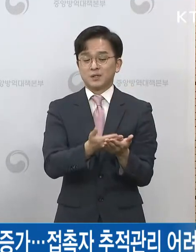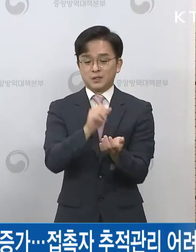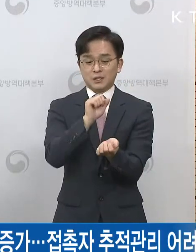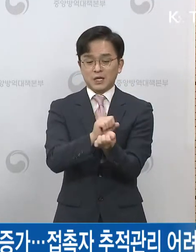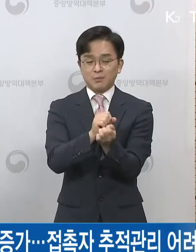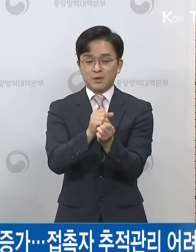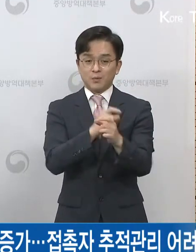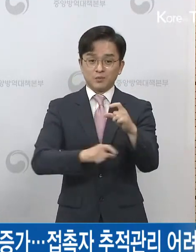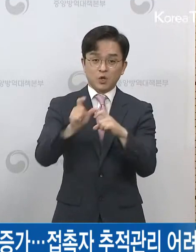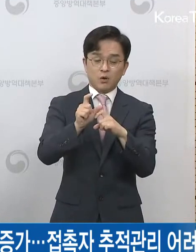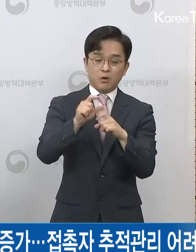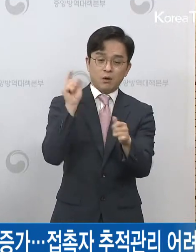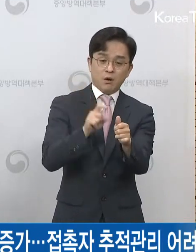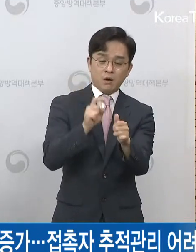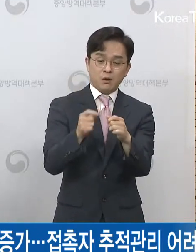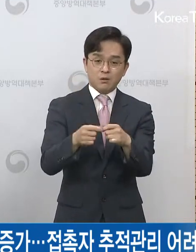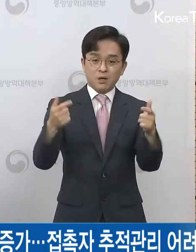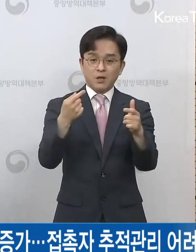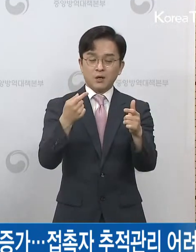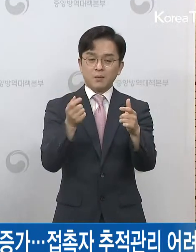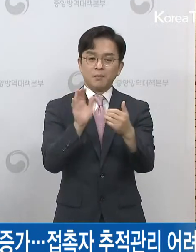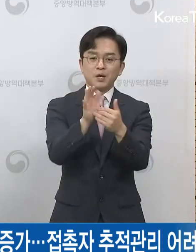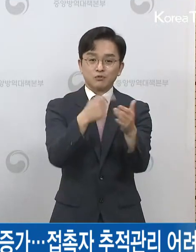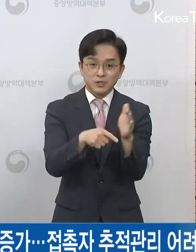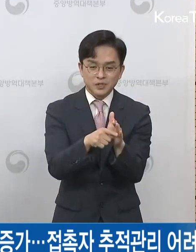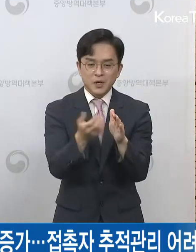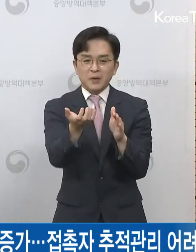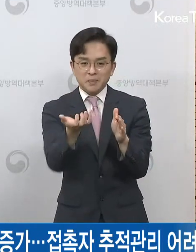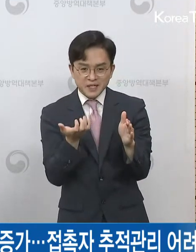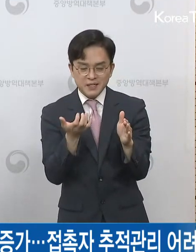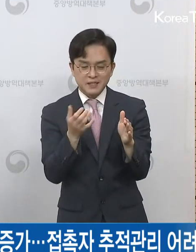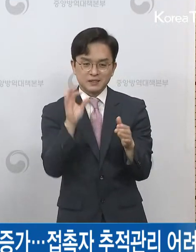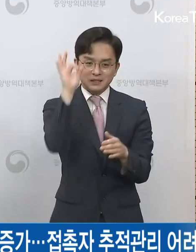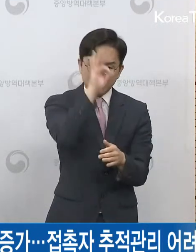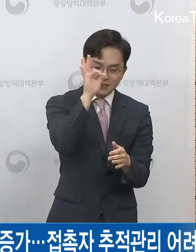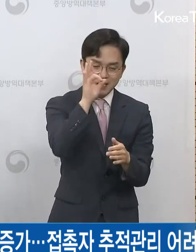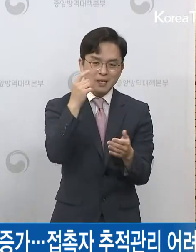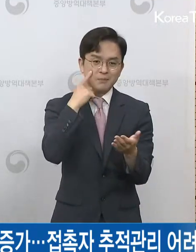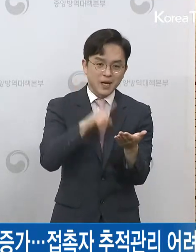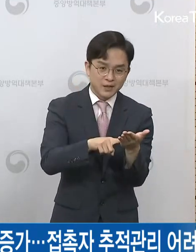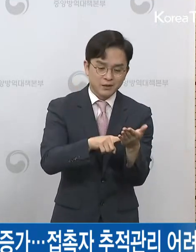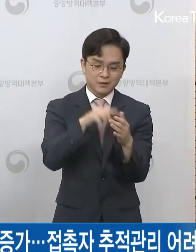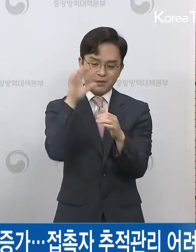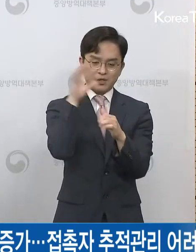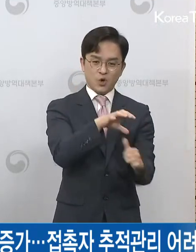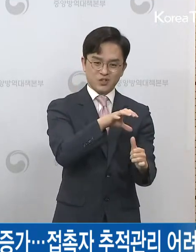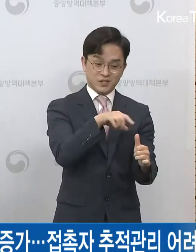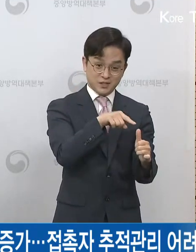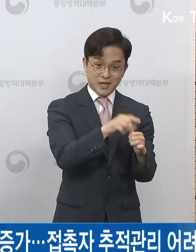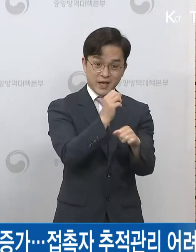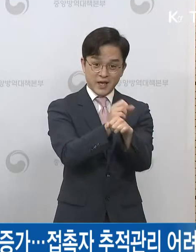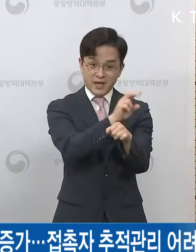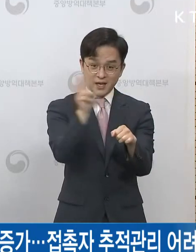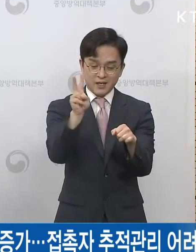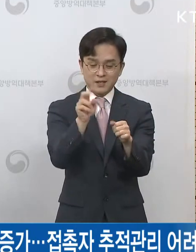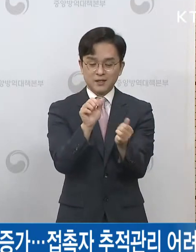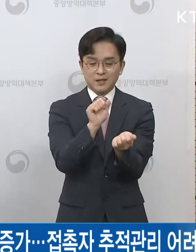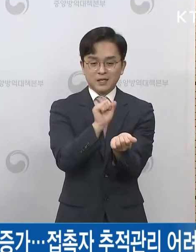위해서는 자발적인 검사를 통해 확진자를 조기 발견하고 접촉자 격리를 통해 전파 고리를 끊는 것이